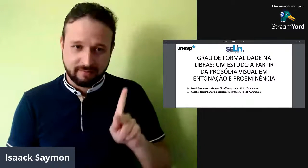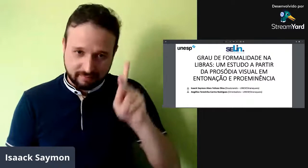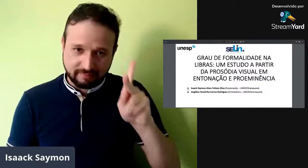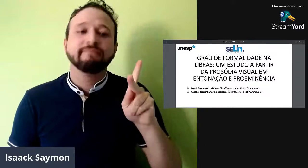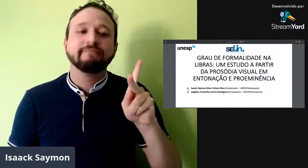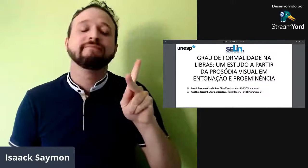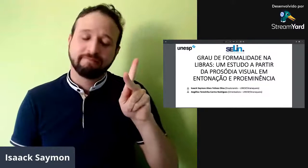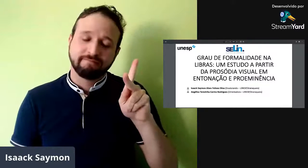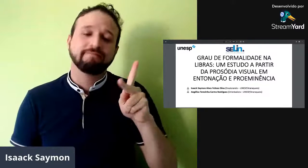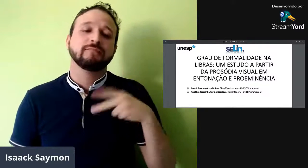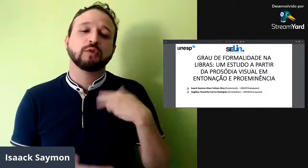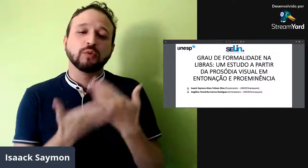Isaac,